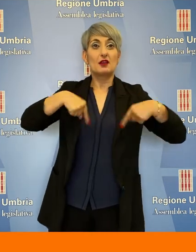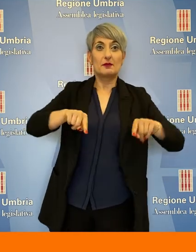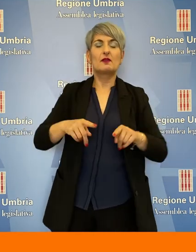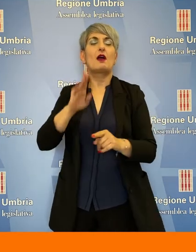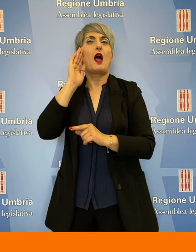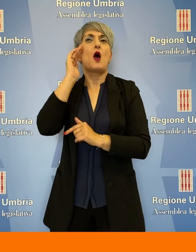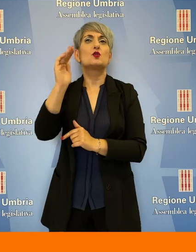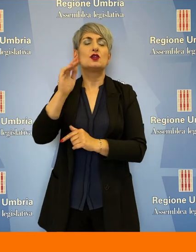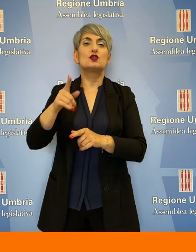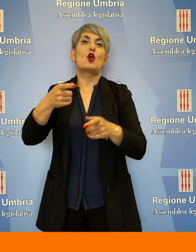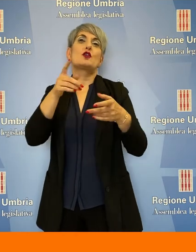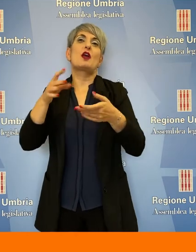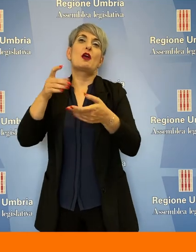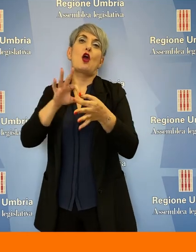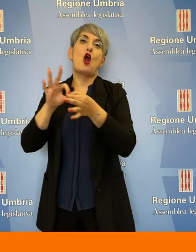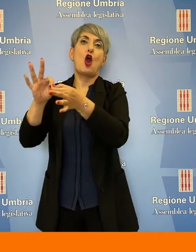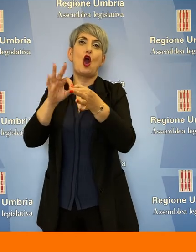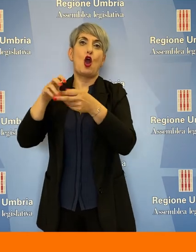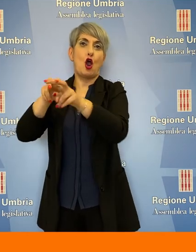di Coldiretti, il servizio.